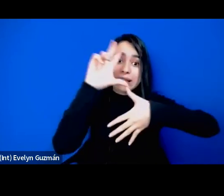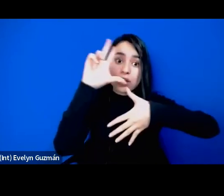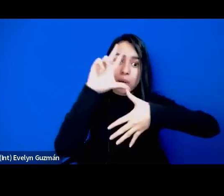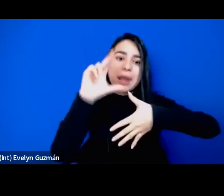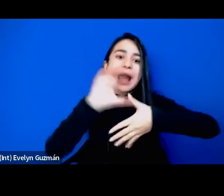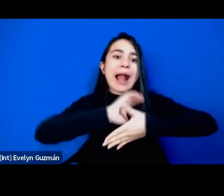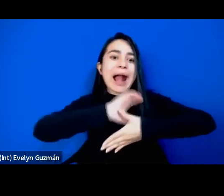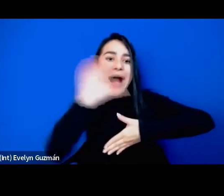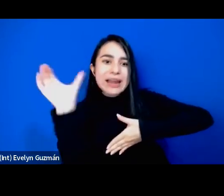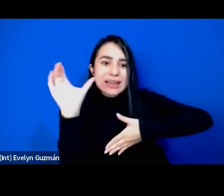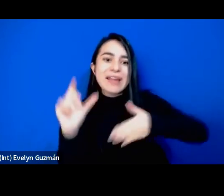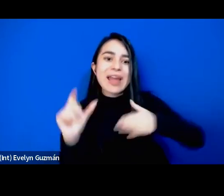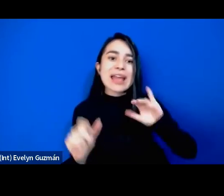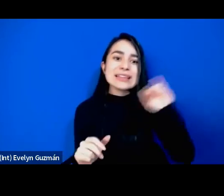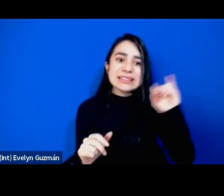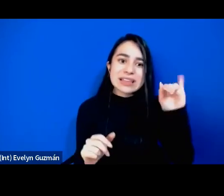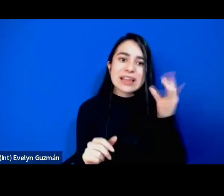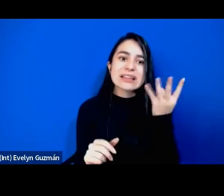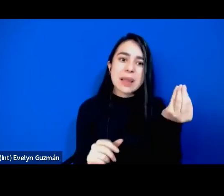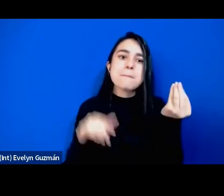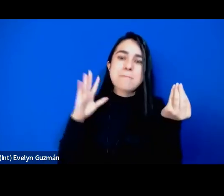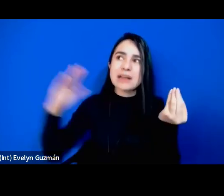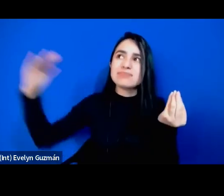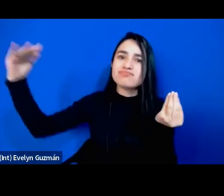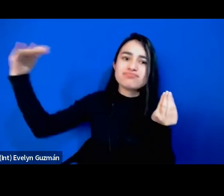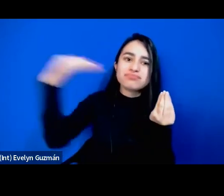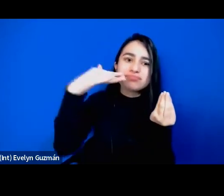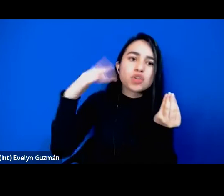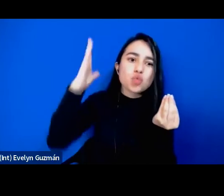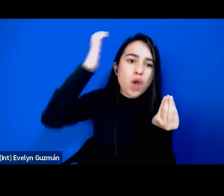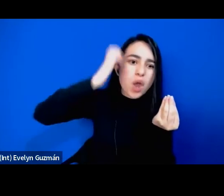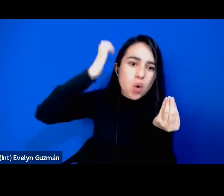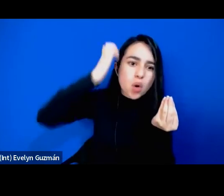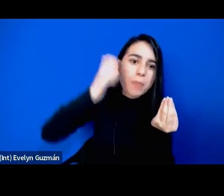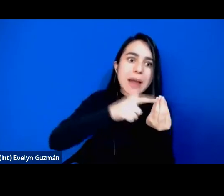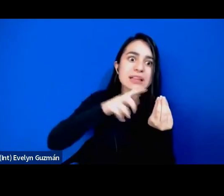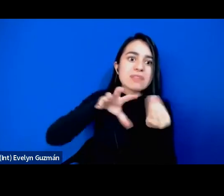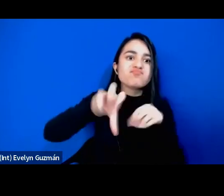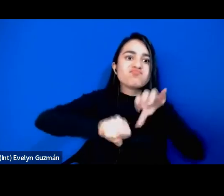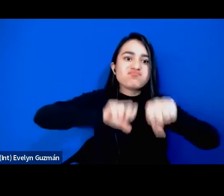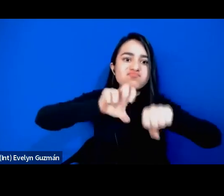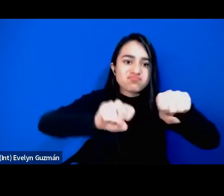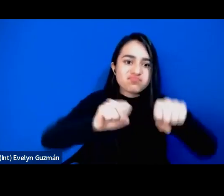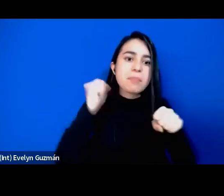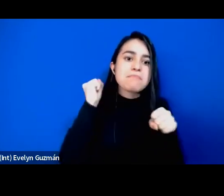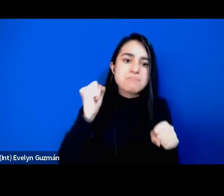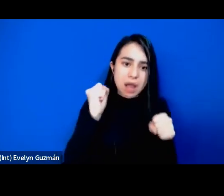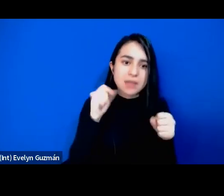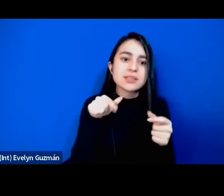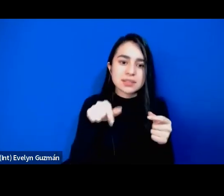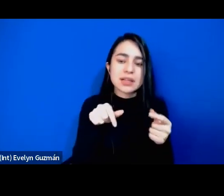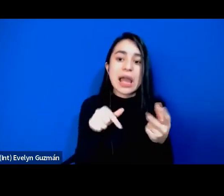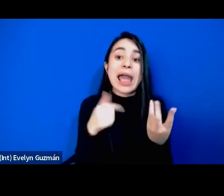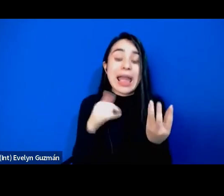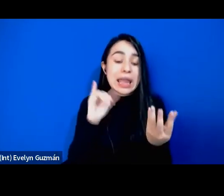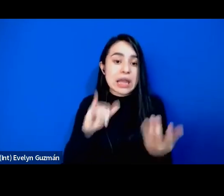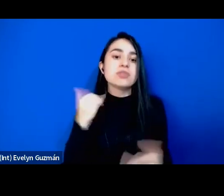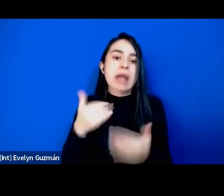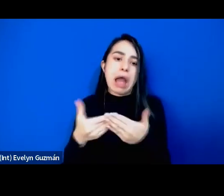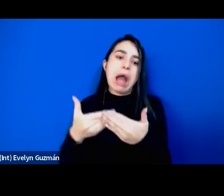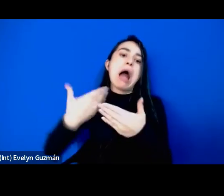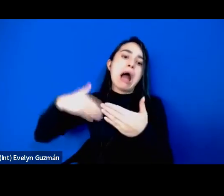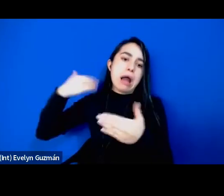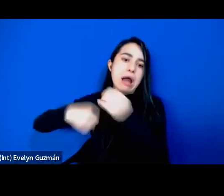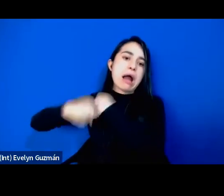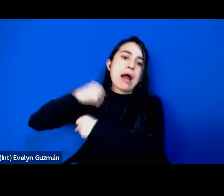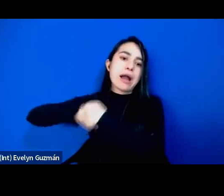ha sido profundamente eurocéntrica y colonial, ¿no? Y yo creo que es una cosa que le estamos diciendo hace mucho tiempo, pero